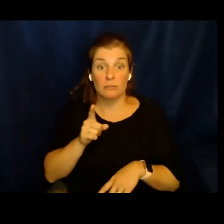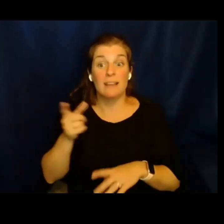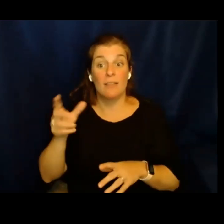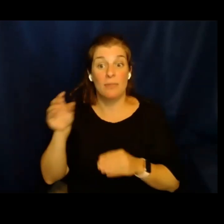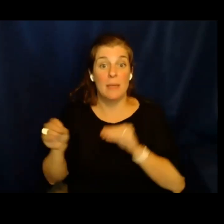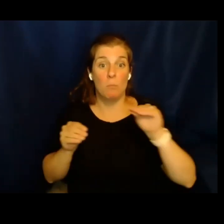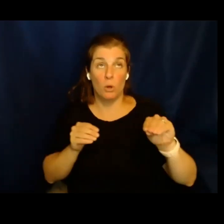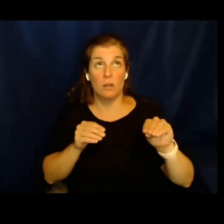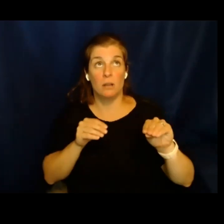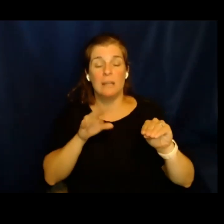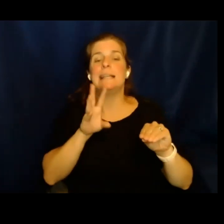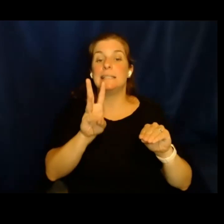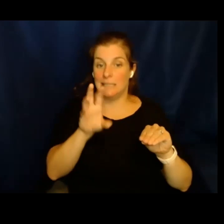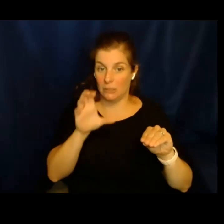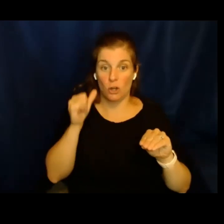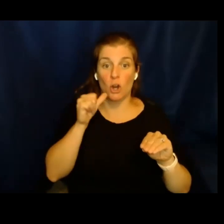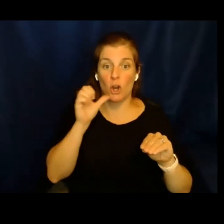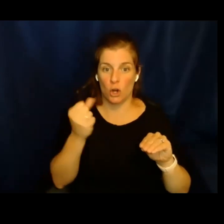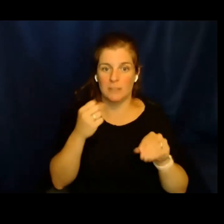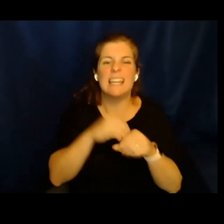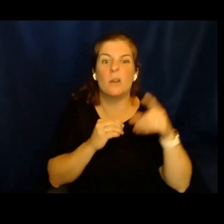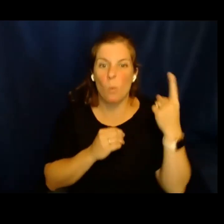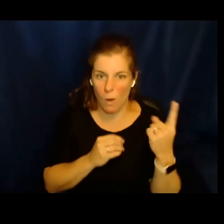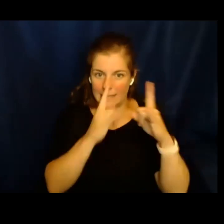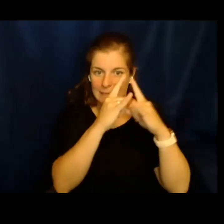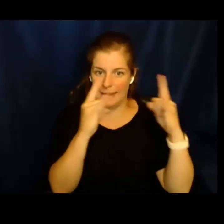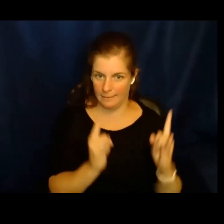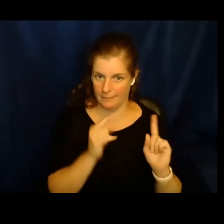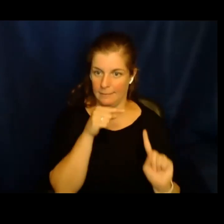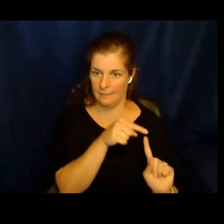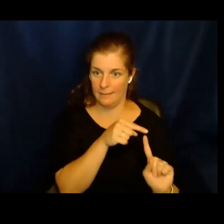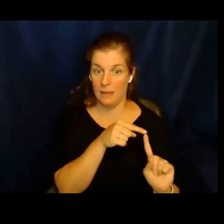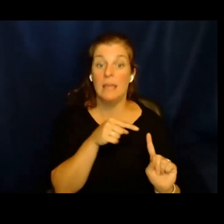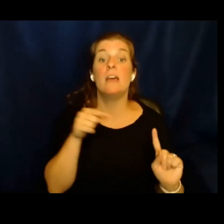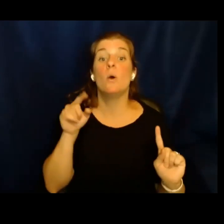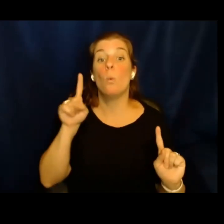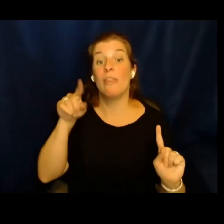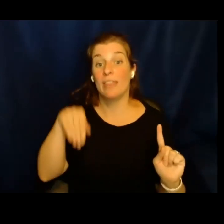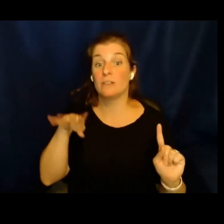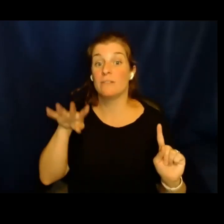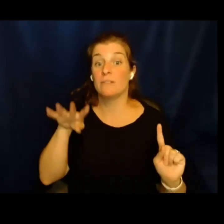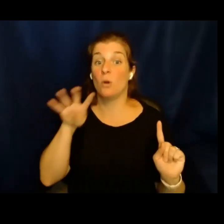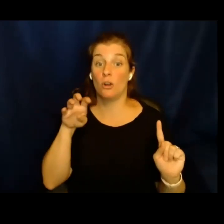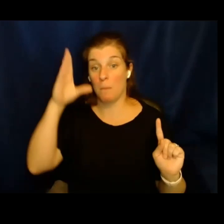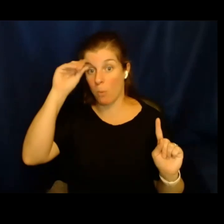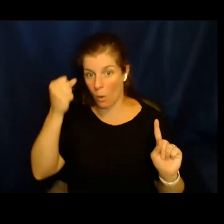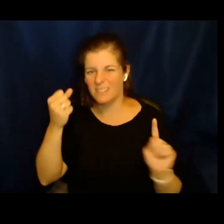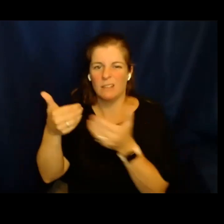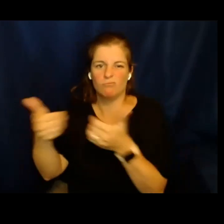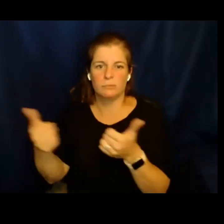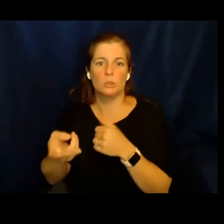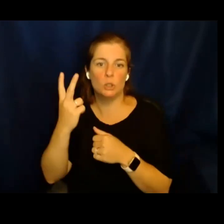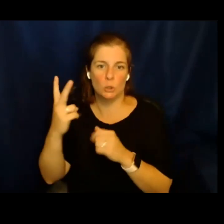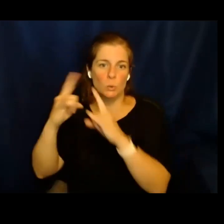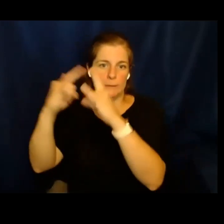estaban divididos. Tenían 600 niñas en una sola tienda de campaña y luego 1,400 niños en